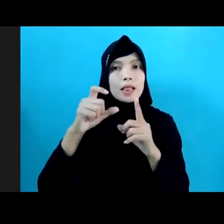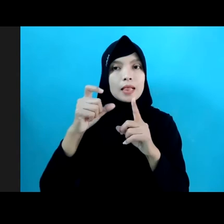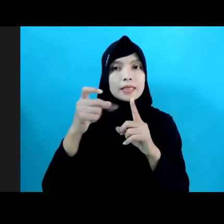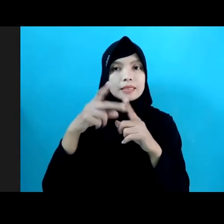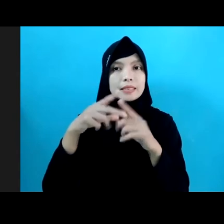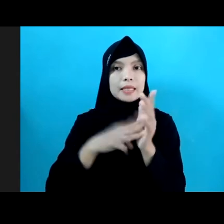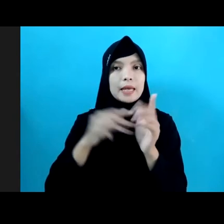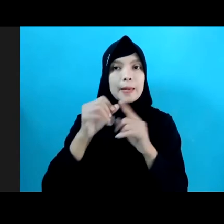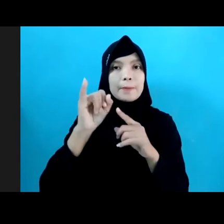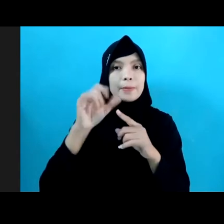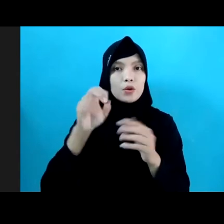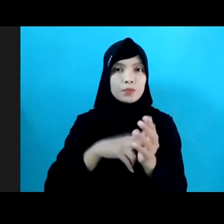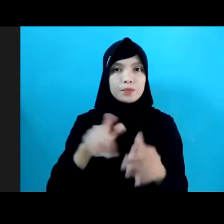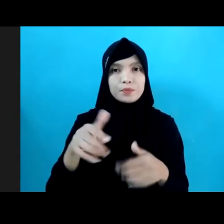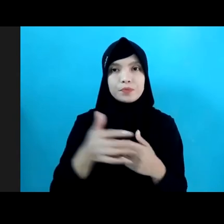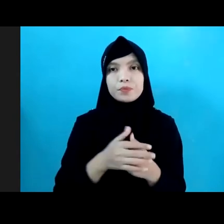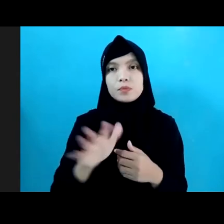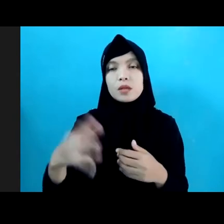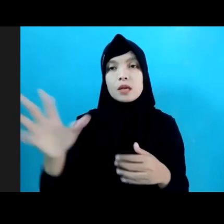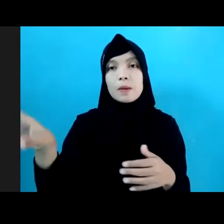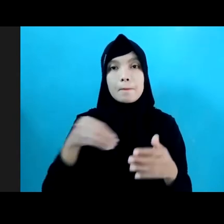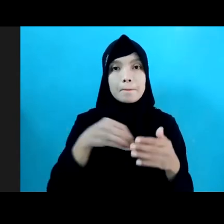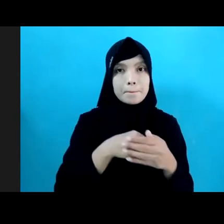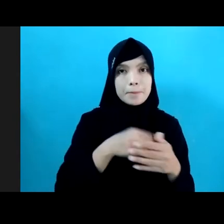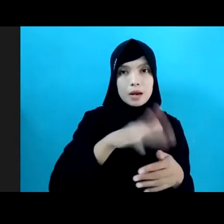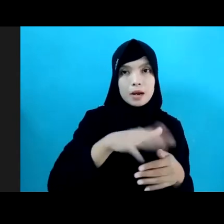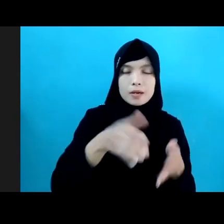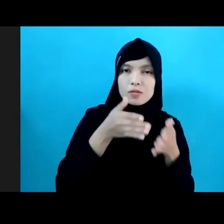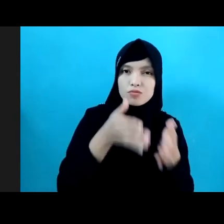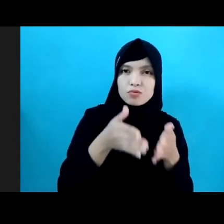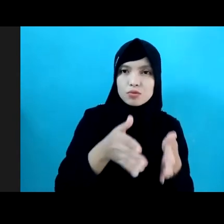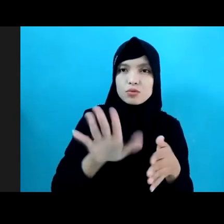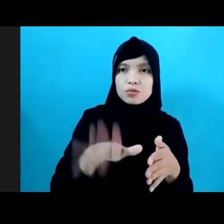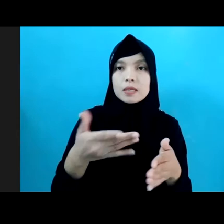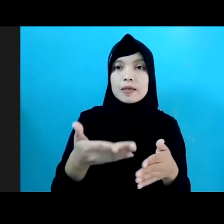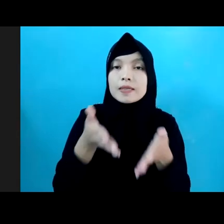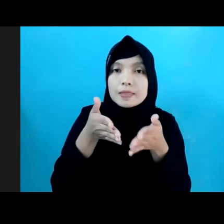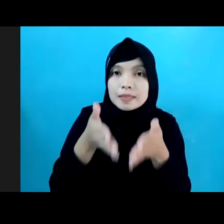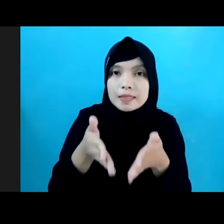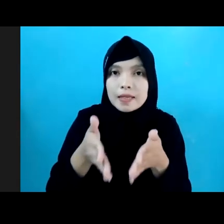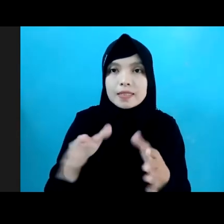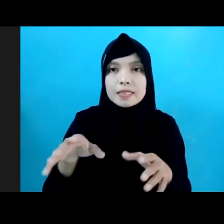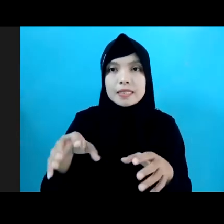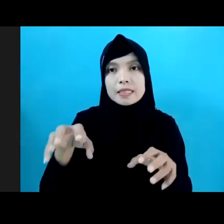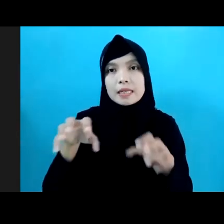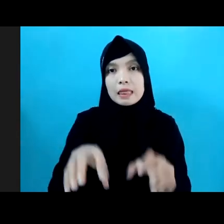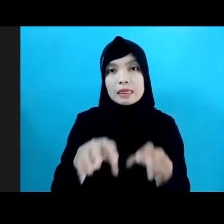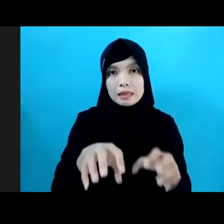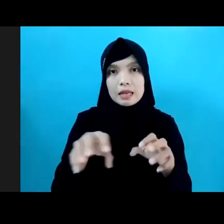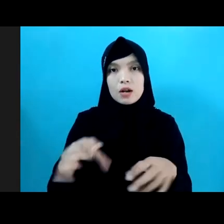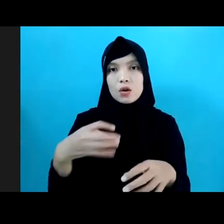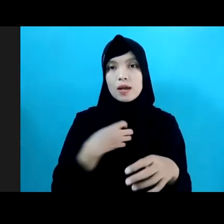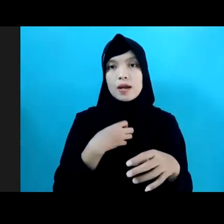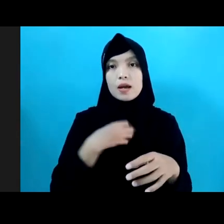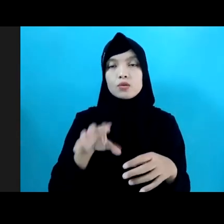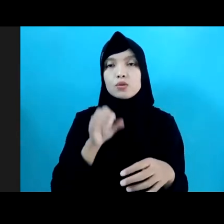keterlibatan partisipasi anak secara khusus ditampilkan di sesi Tata Kelola Hak Anak untuk menyuarakan suara anak agar